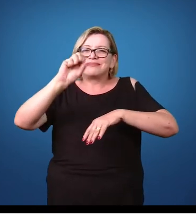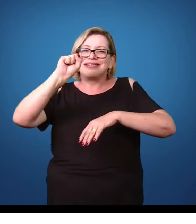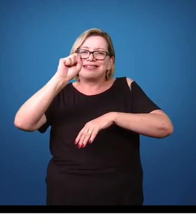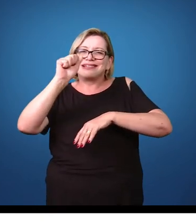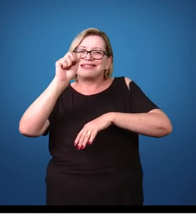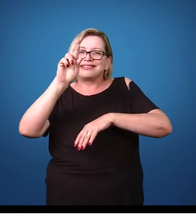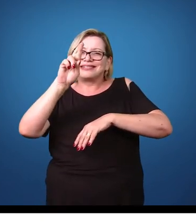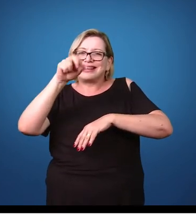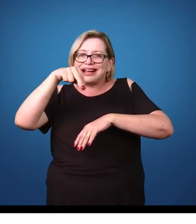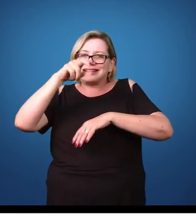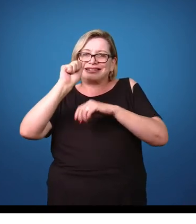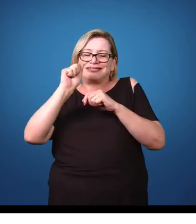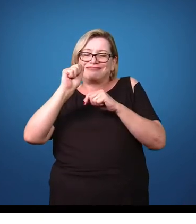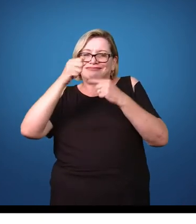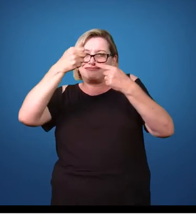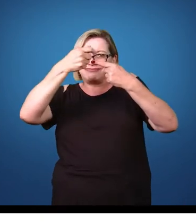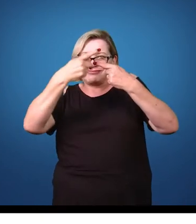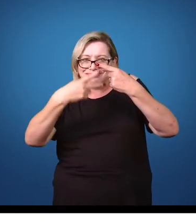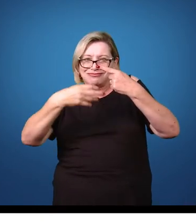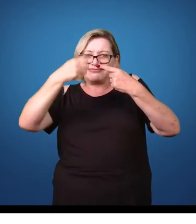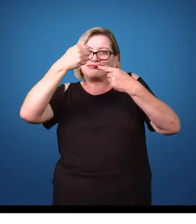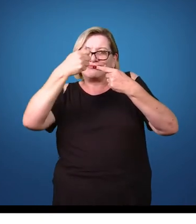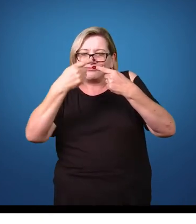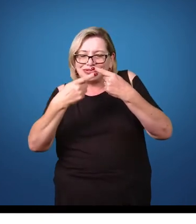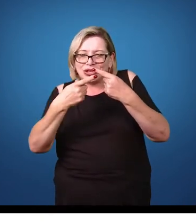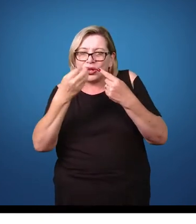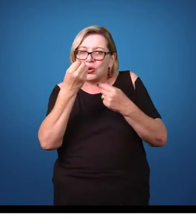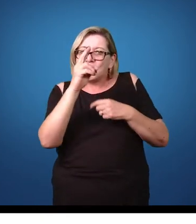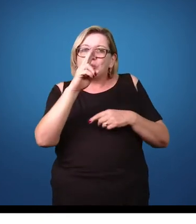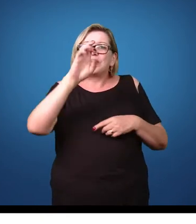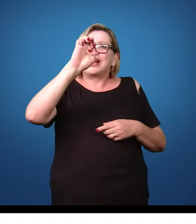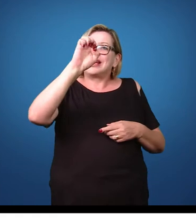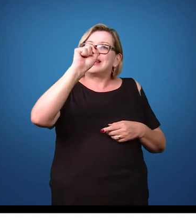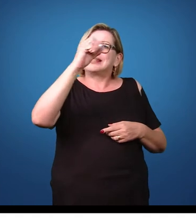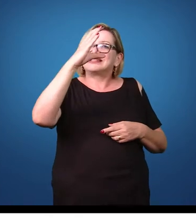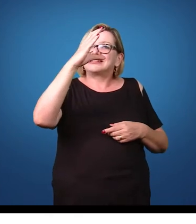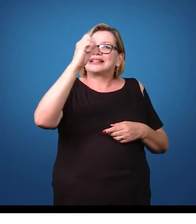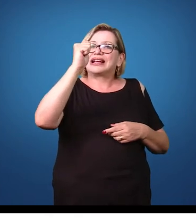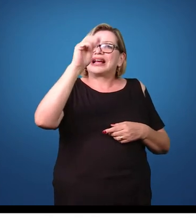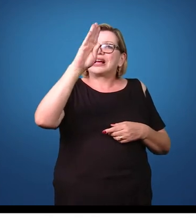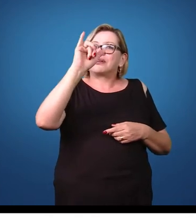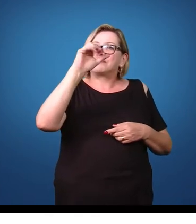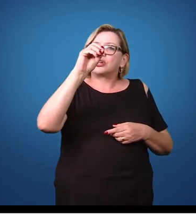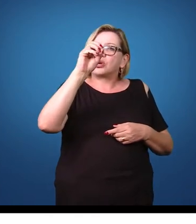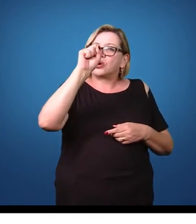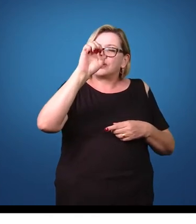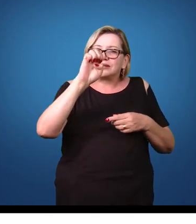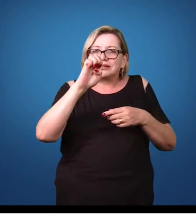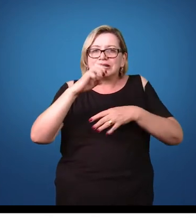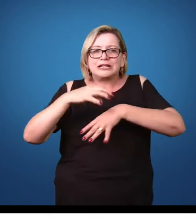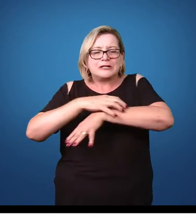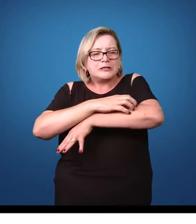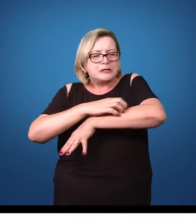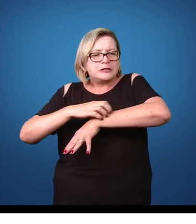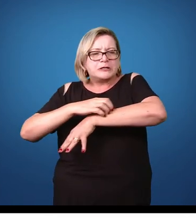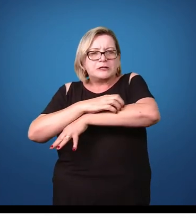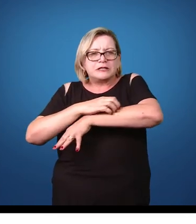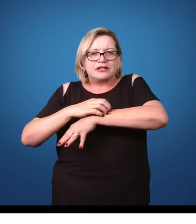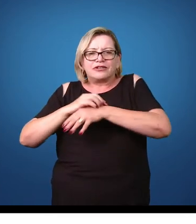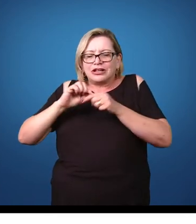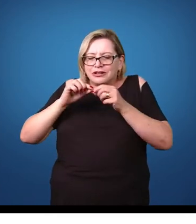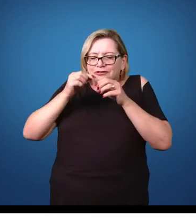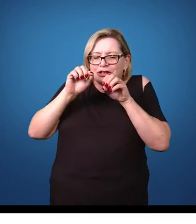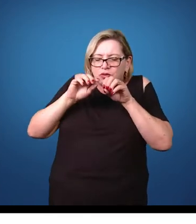característica da escabiose? Bom, esse ácaro, ele, quando presente na pele do hospedeiro, ele provoca,